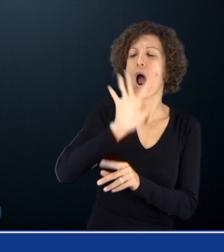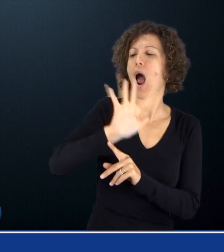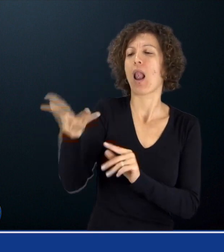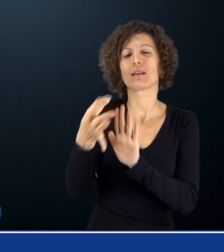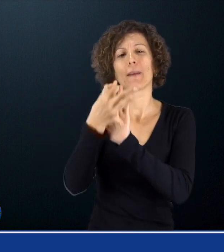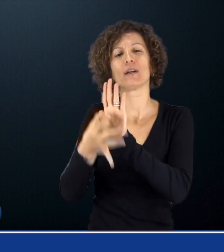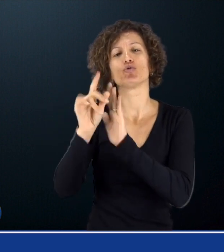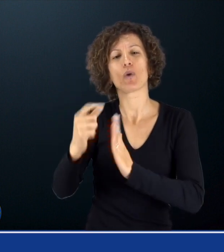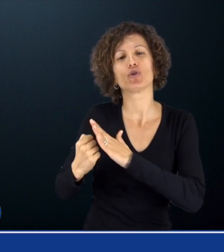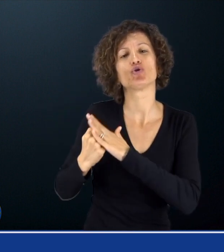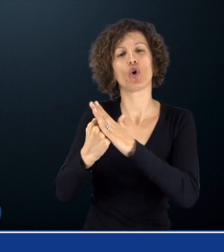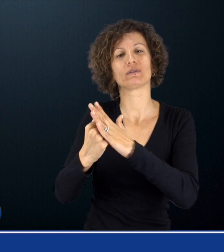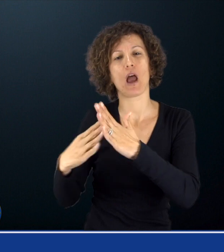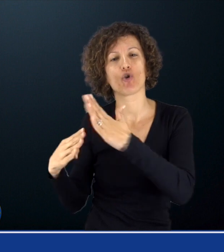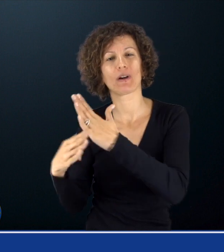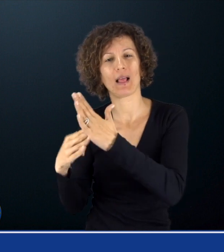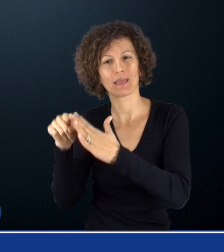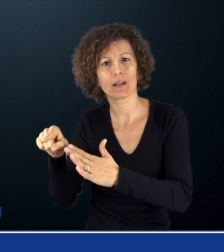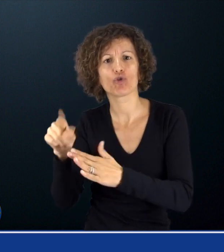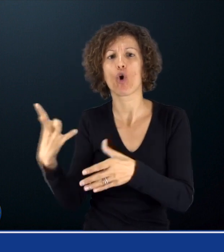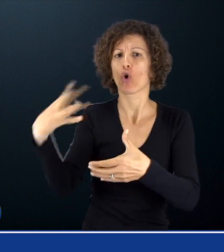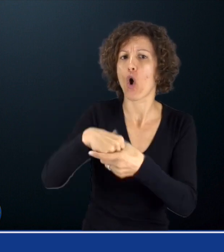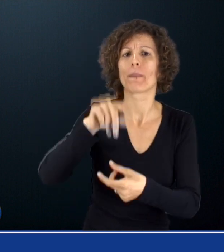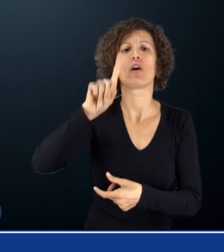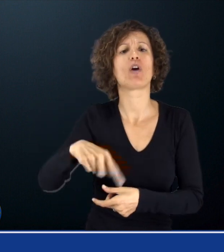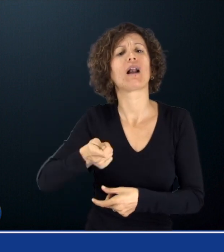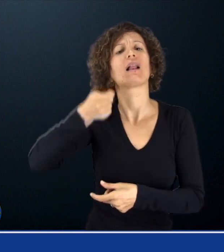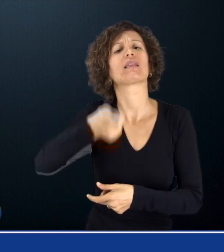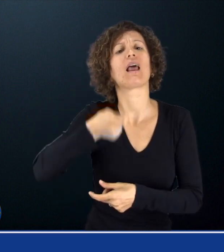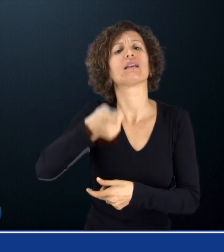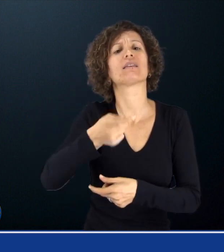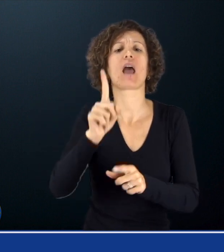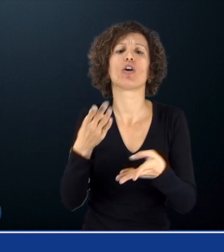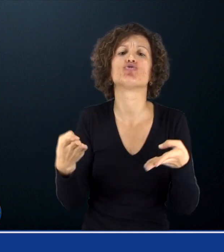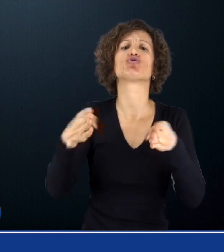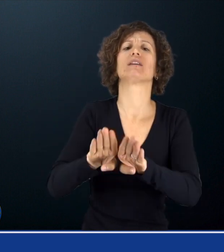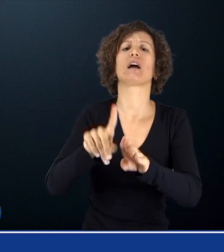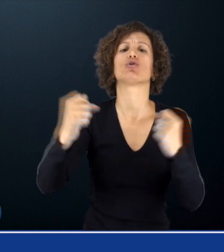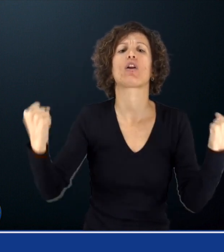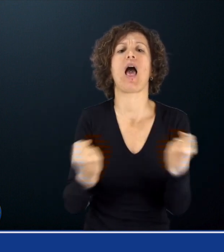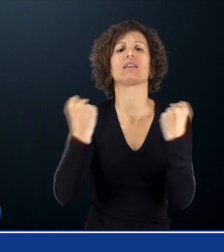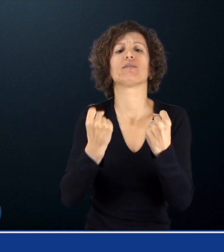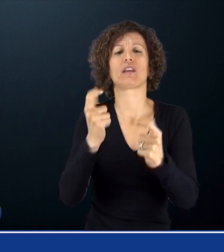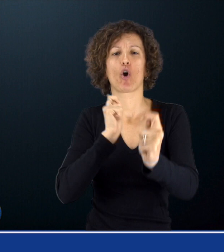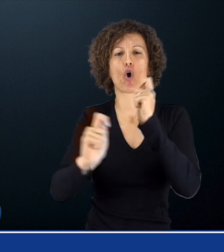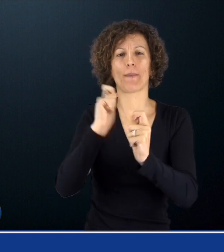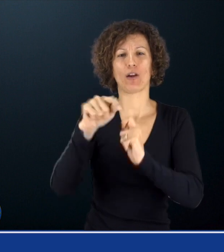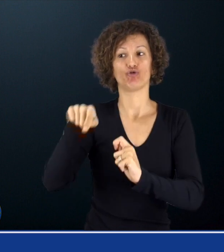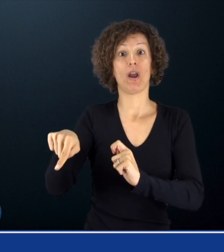richiedente è già titolare di pensione diretta Se il richiedente percepisce l'indennità di disoccupazione naspi o